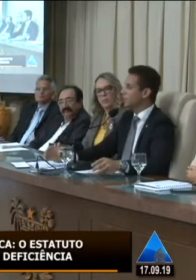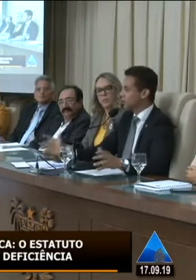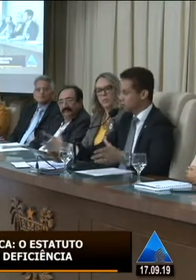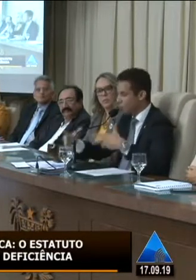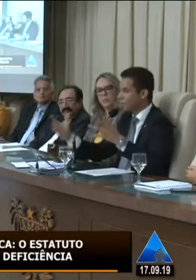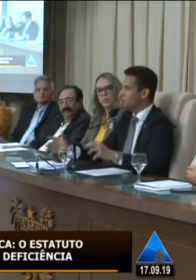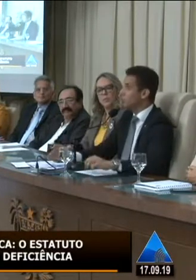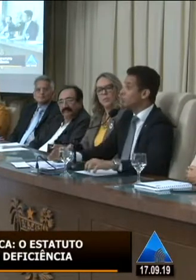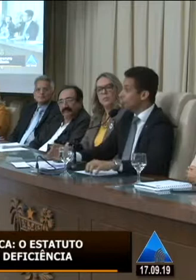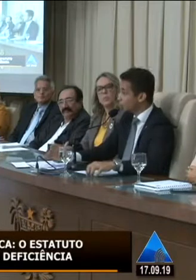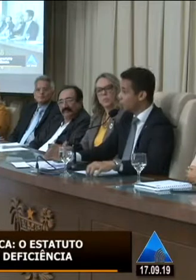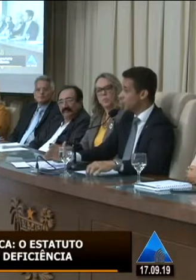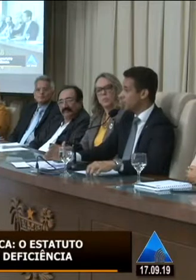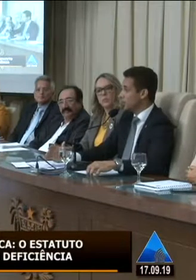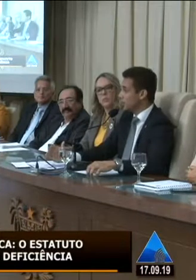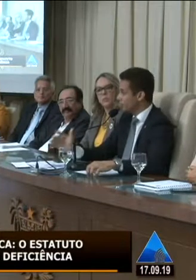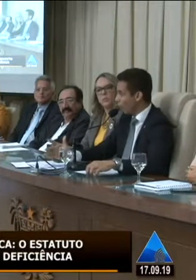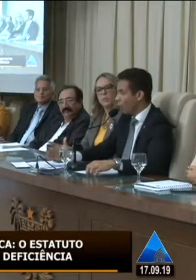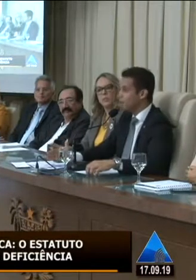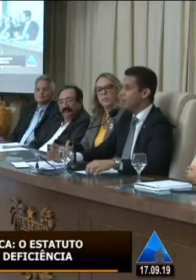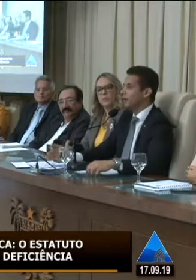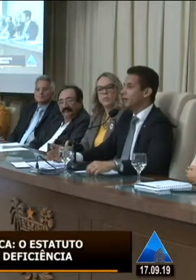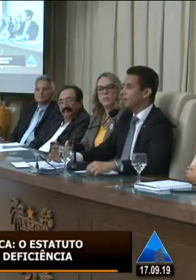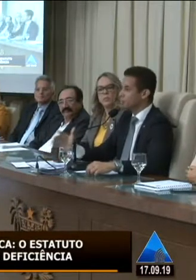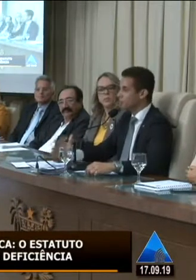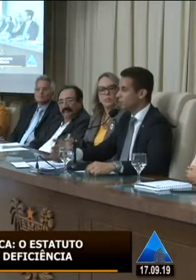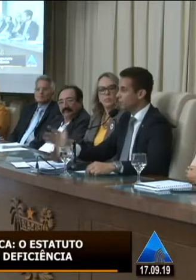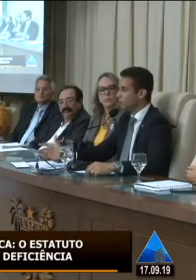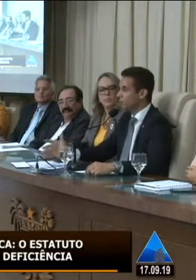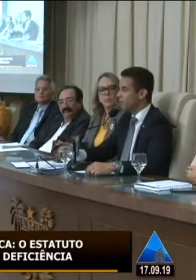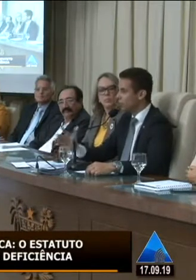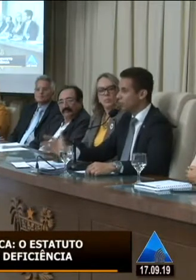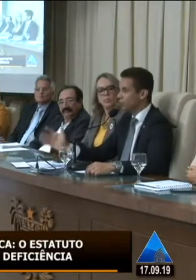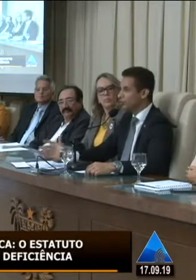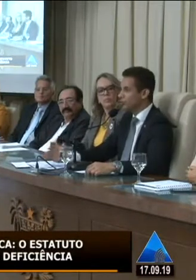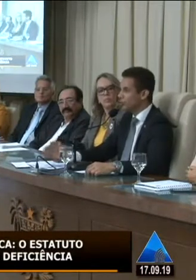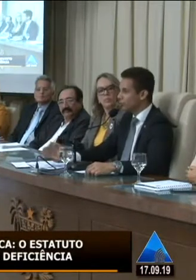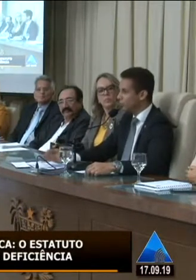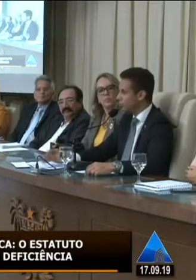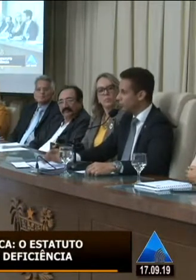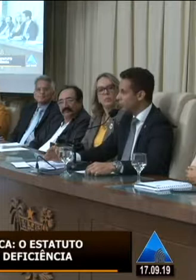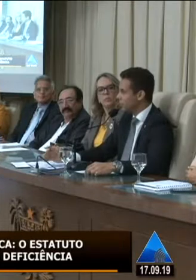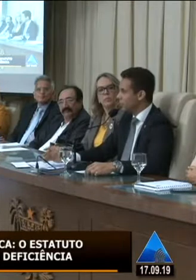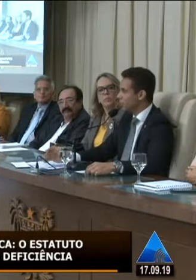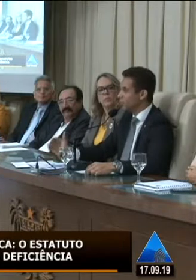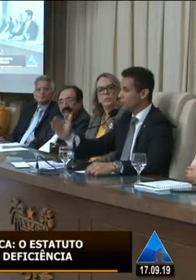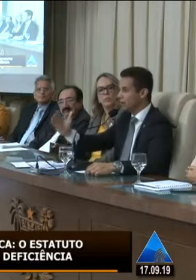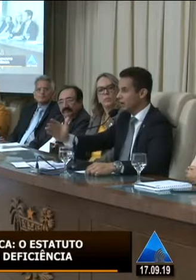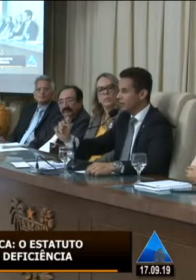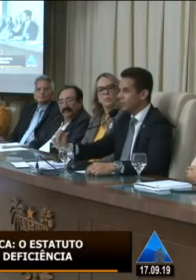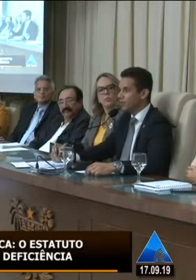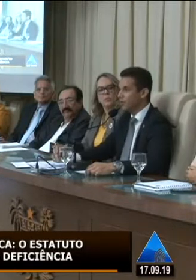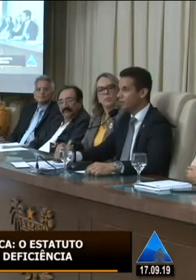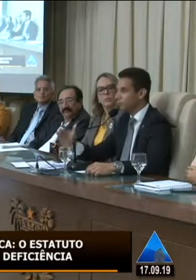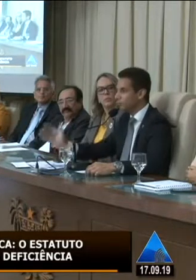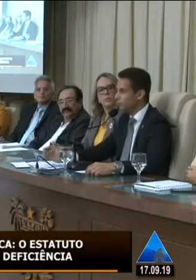tema esse é o momento da gente unir forças em prol das pessoas com deficiência em todo o nosso estado do Rio Grande do Norte eu quero mais uma vez aqui